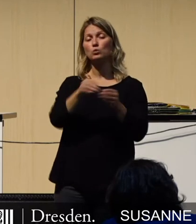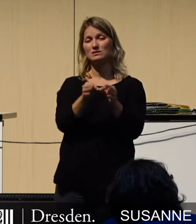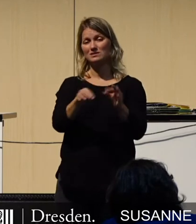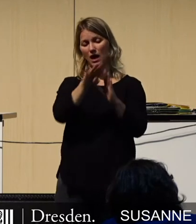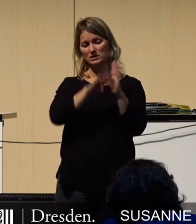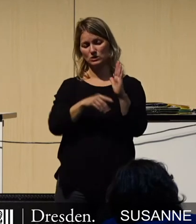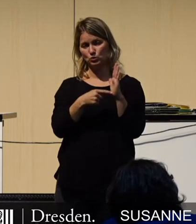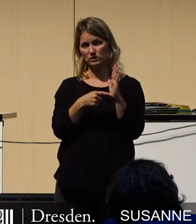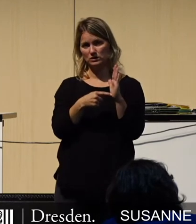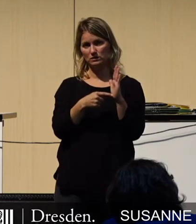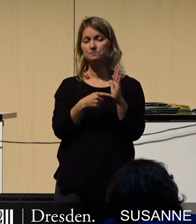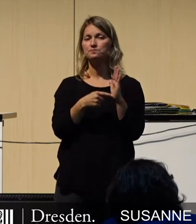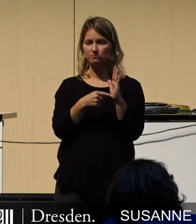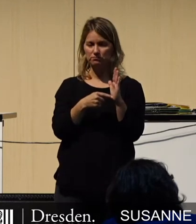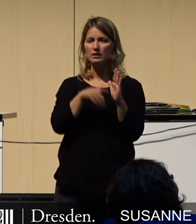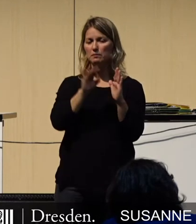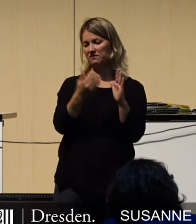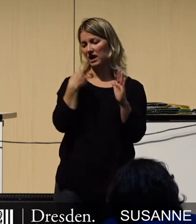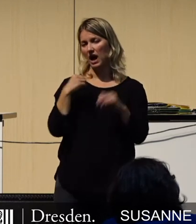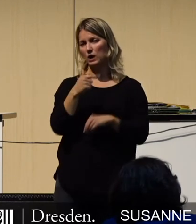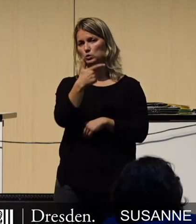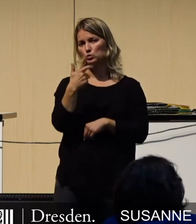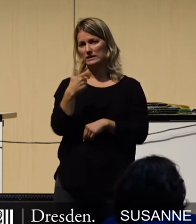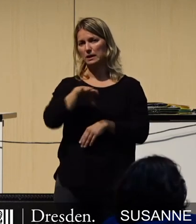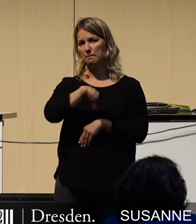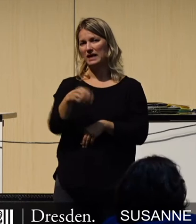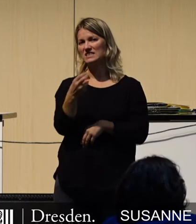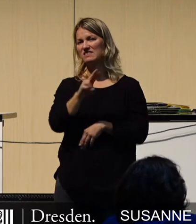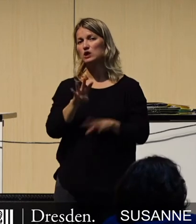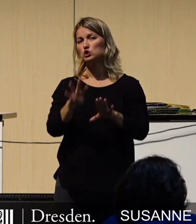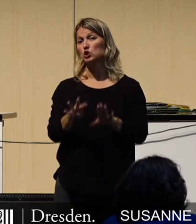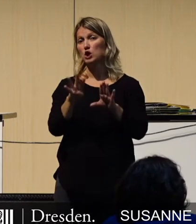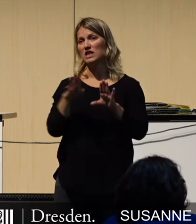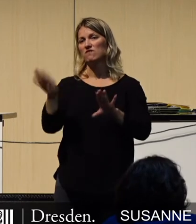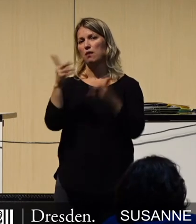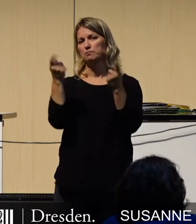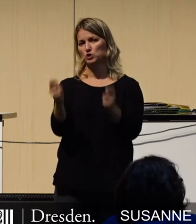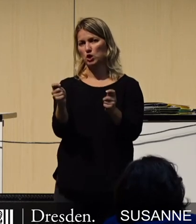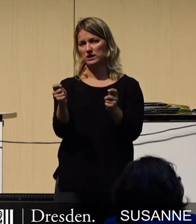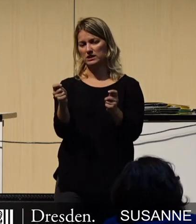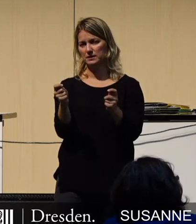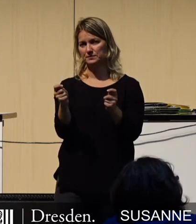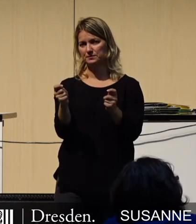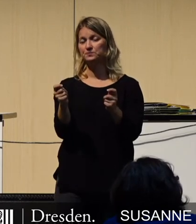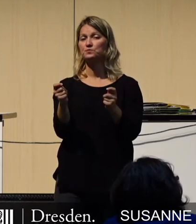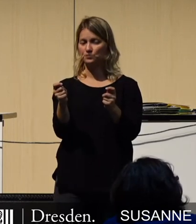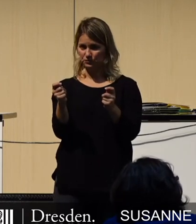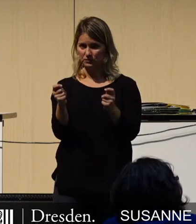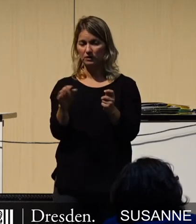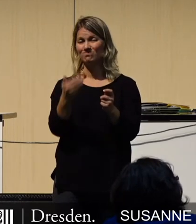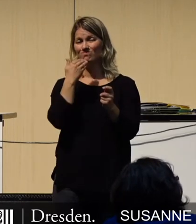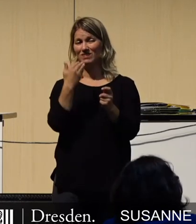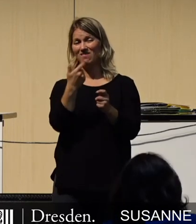mehrheitlich am 21. März 2019 beschlossen, vorangetrieben und dafür gebührt ihm großer Gedank